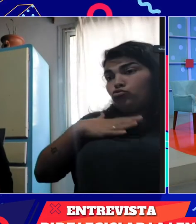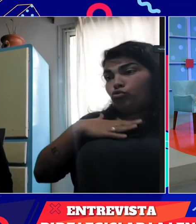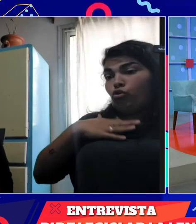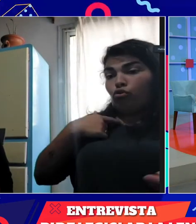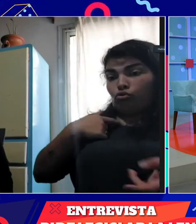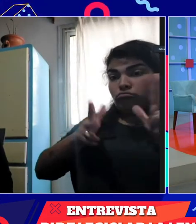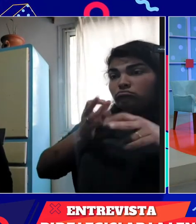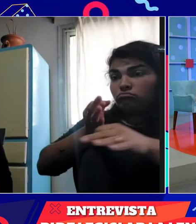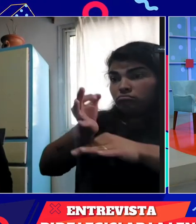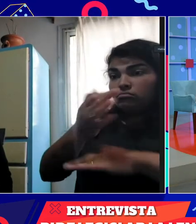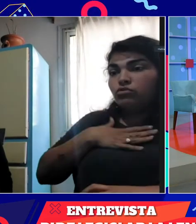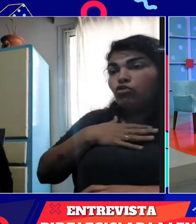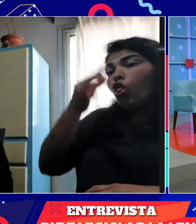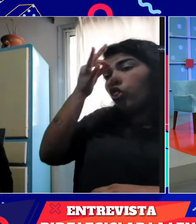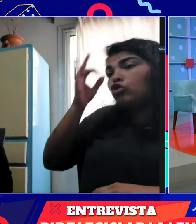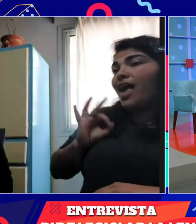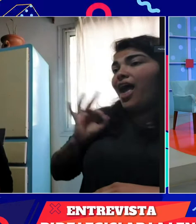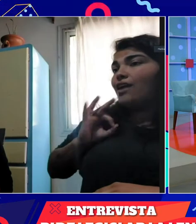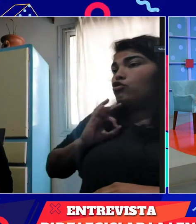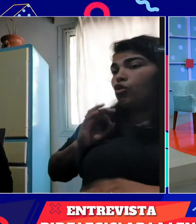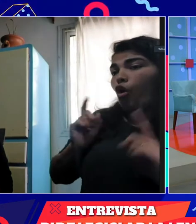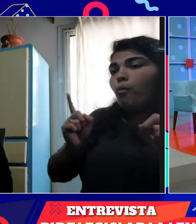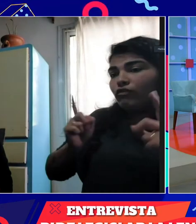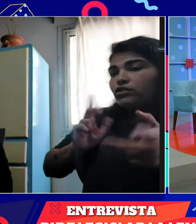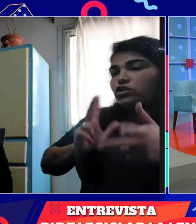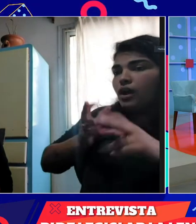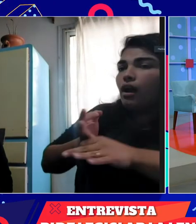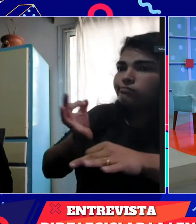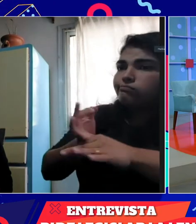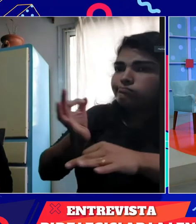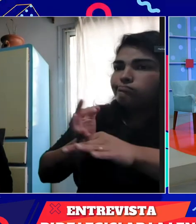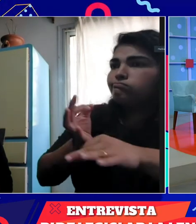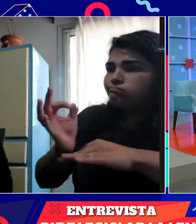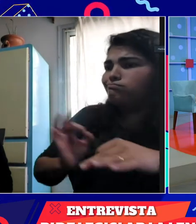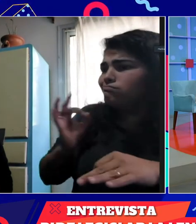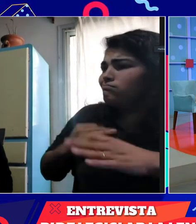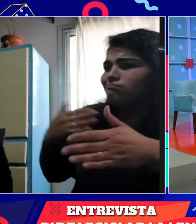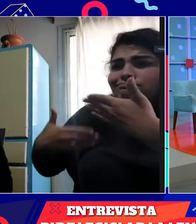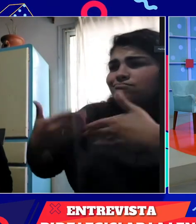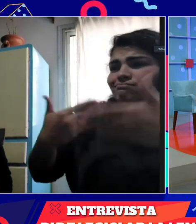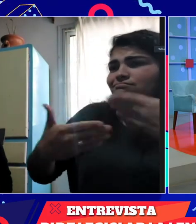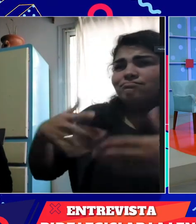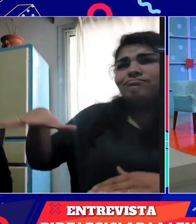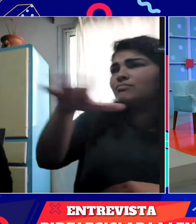Por ejemplo, yo también estoy dando cursos de lengua de señas hace aproximadamente 12 años y